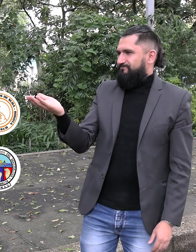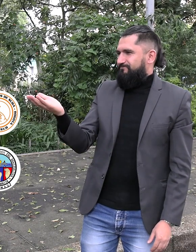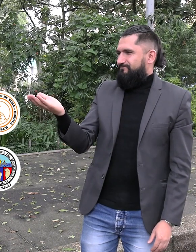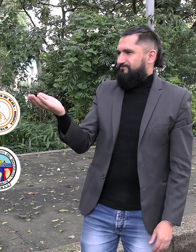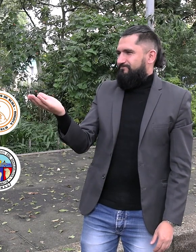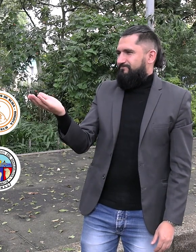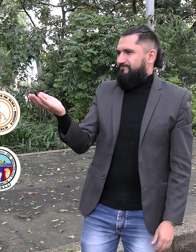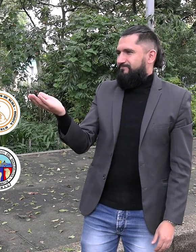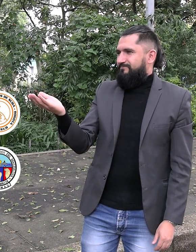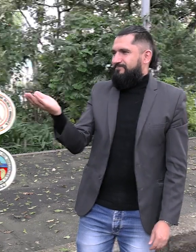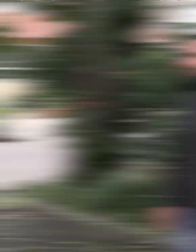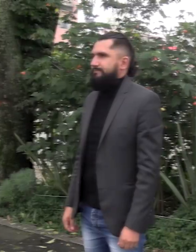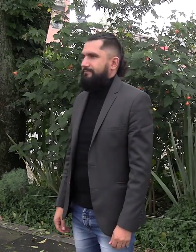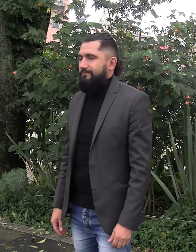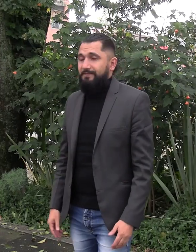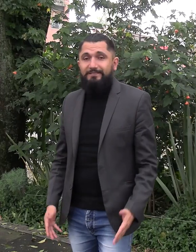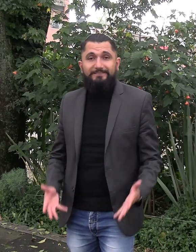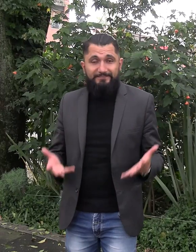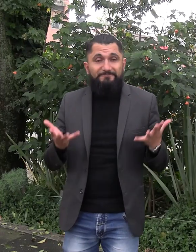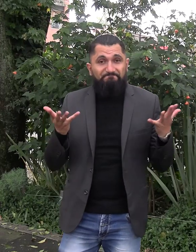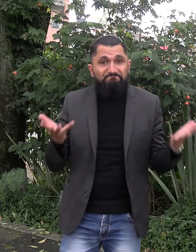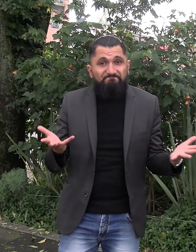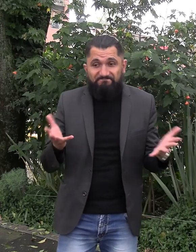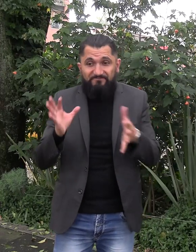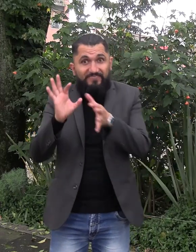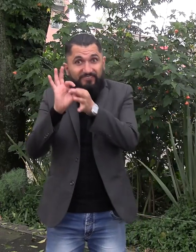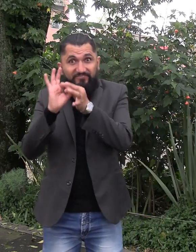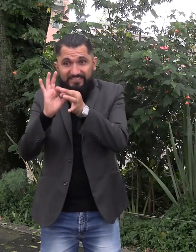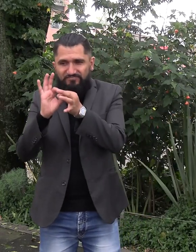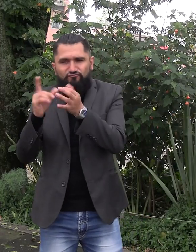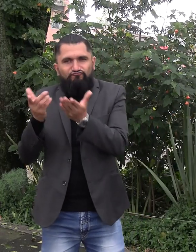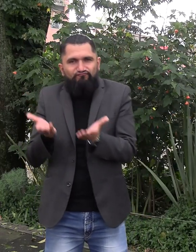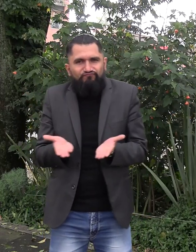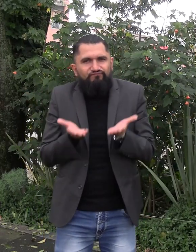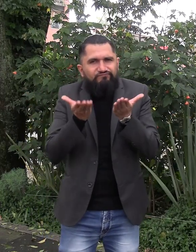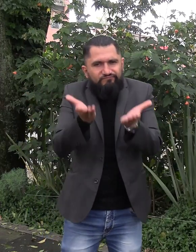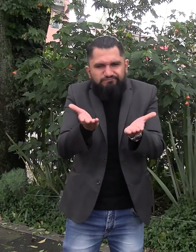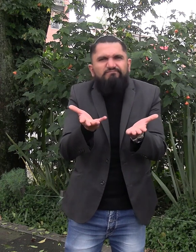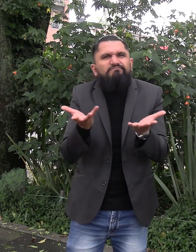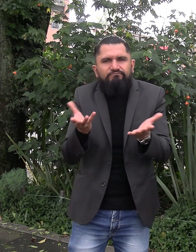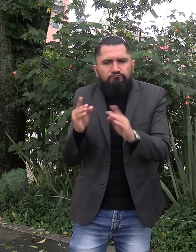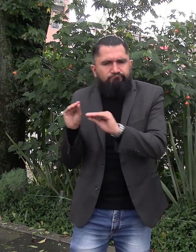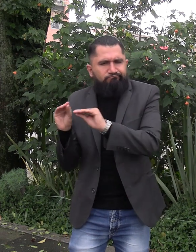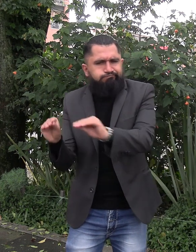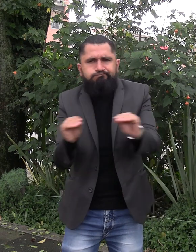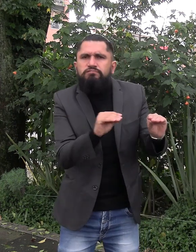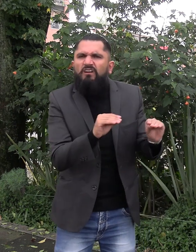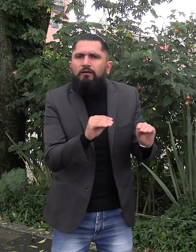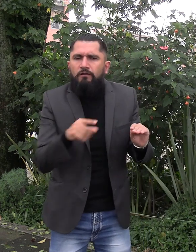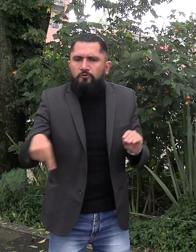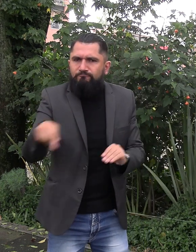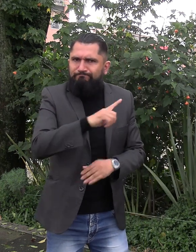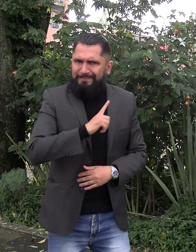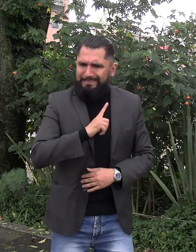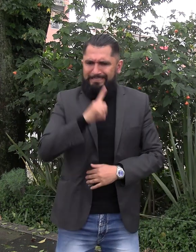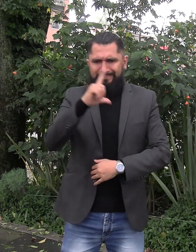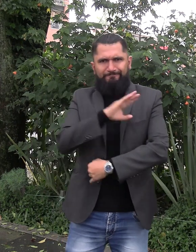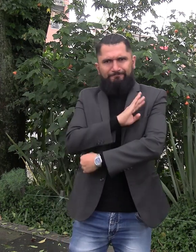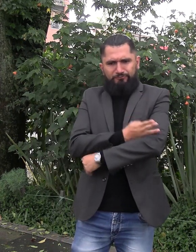AZORMAD, AZORCAL. FENASCOL presenta los resultados y el impacto de los cursos de formación de